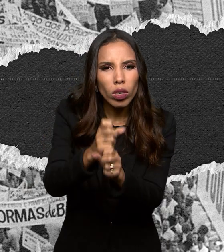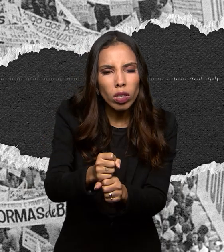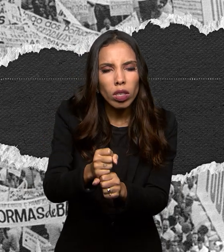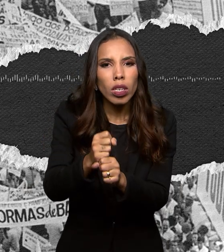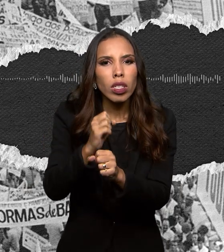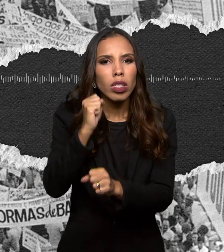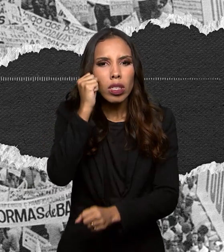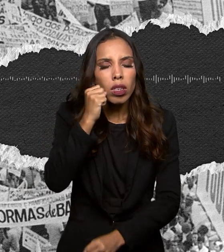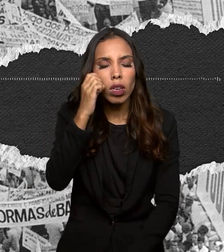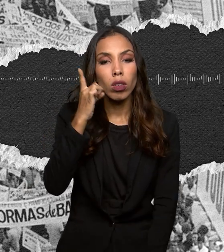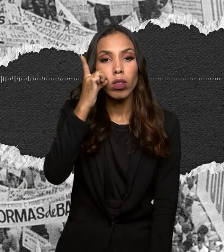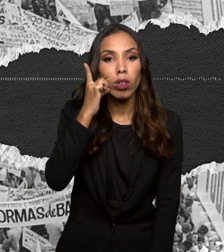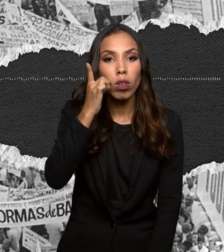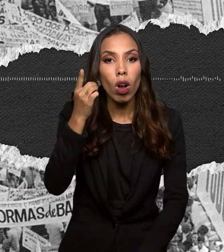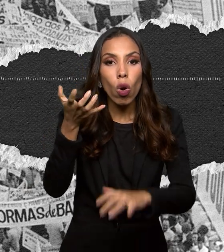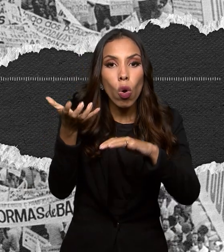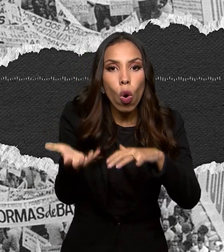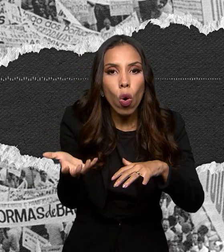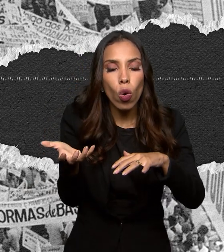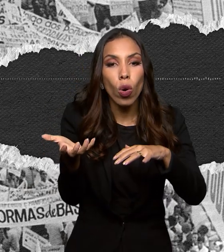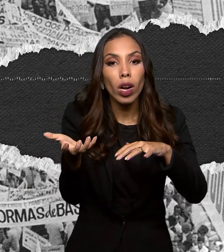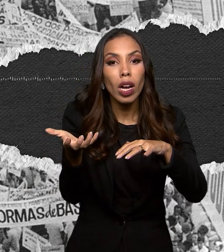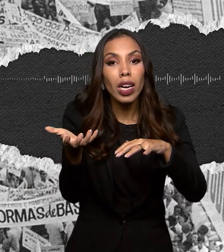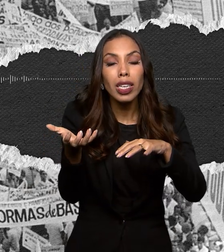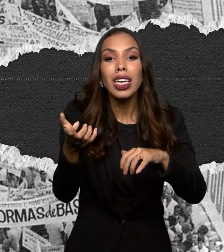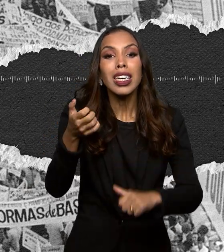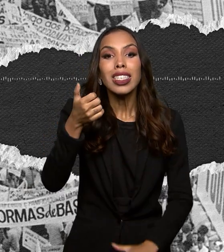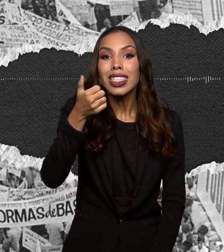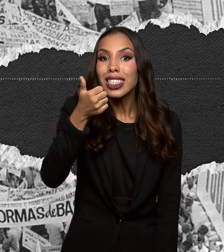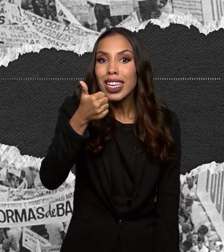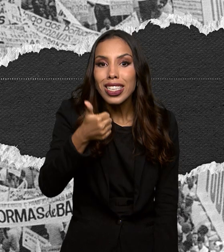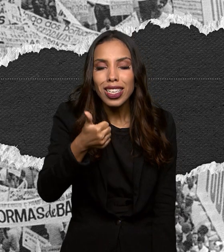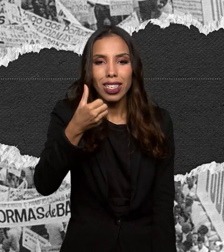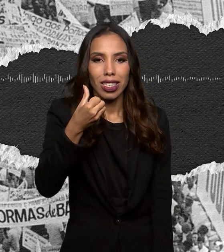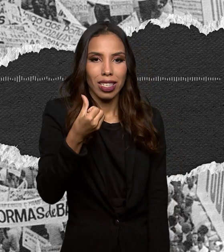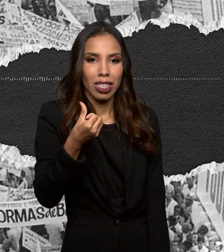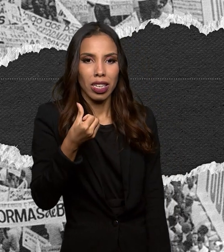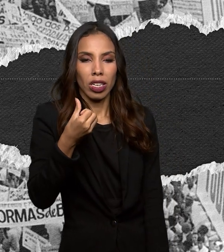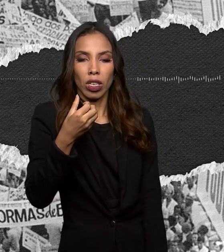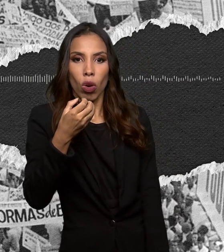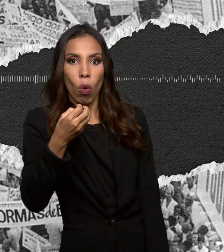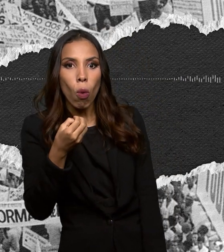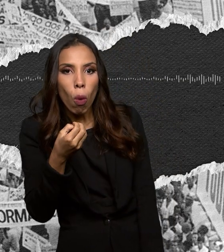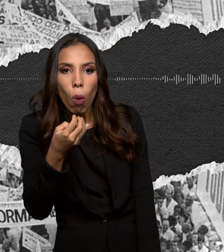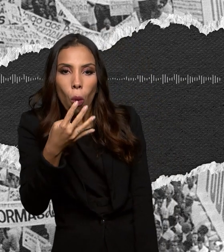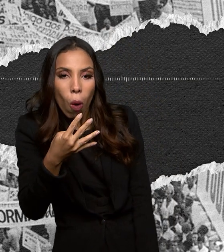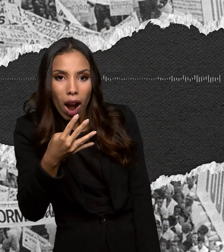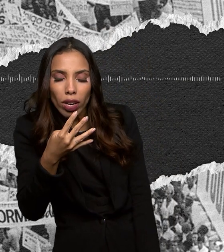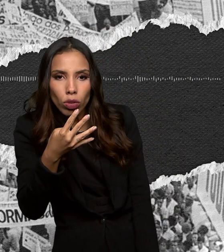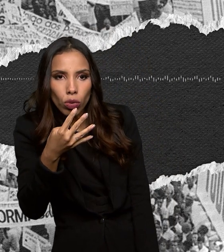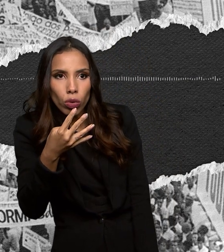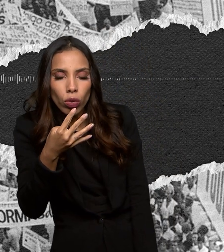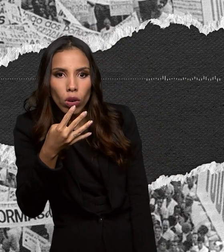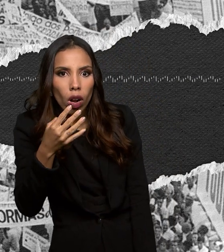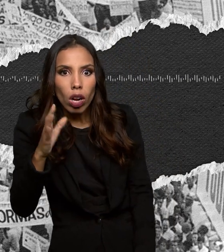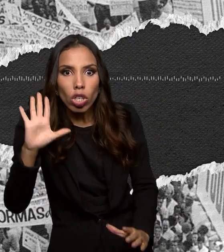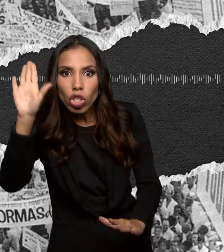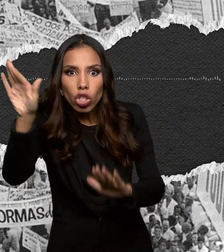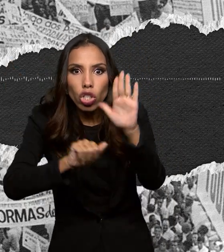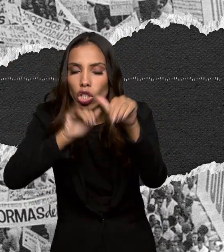o Congresso Nacional tinha 634 parlamentares. Quer dizer, a sessão convocada às pressas no dia 1º de abril de